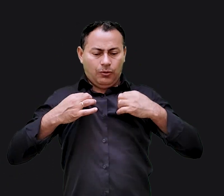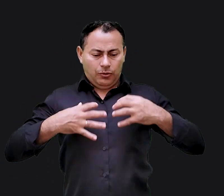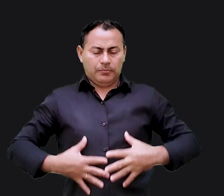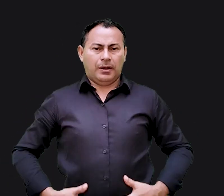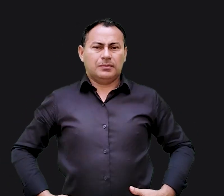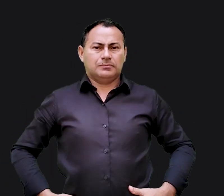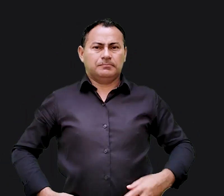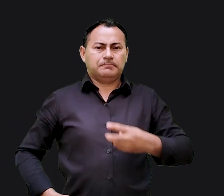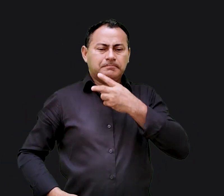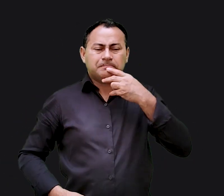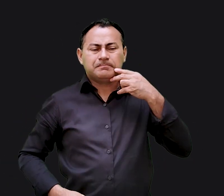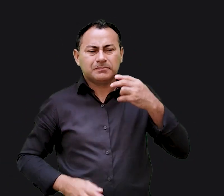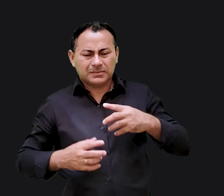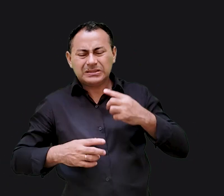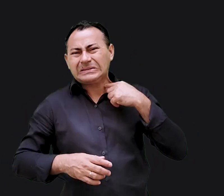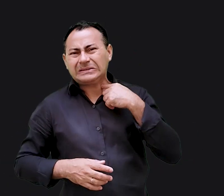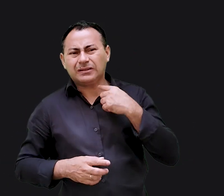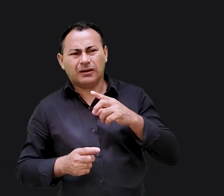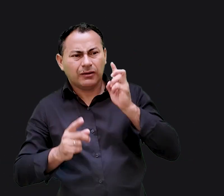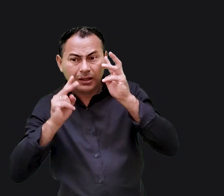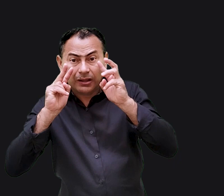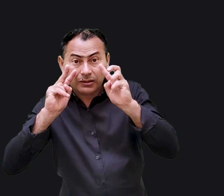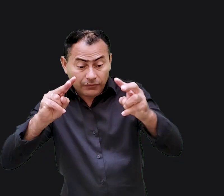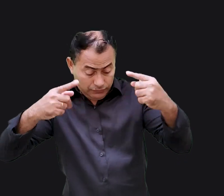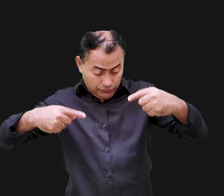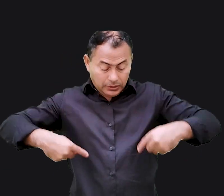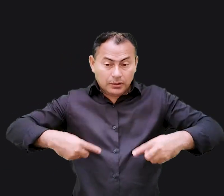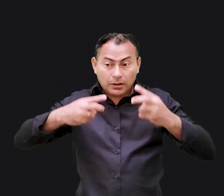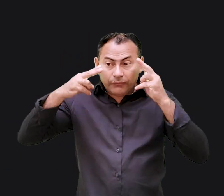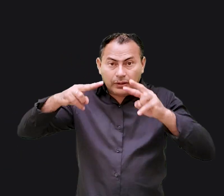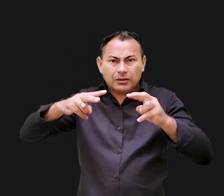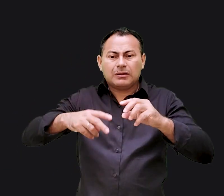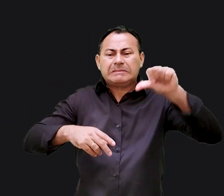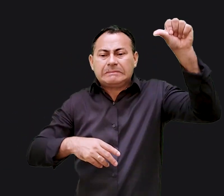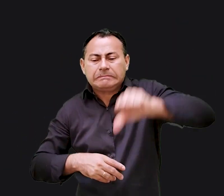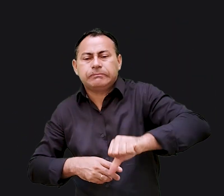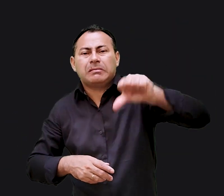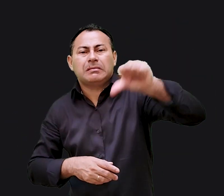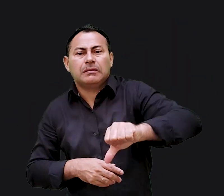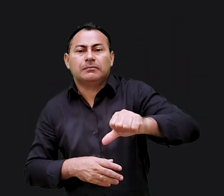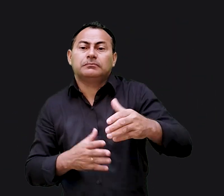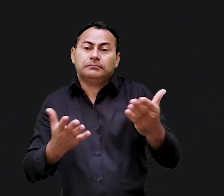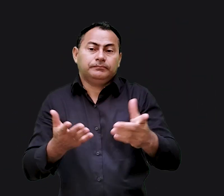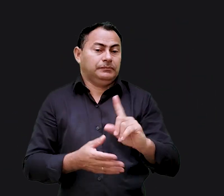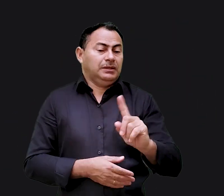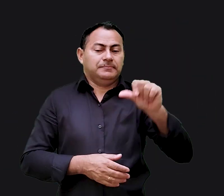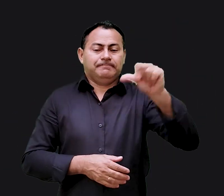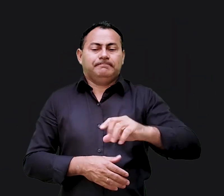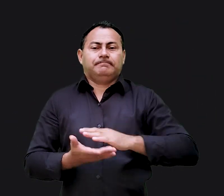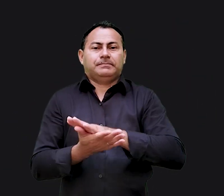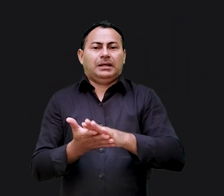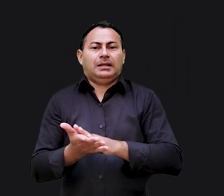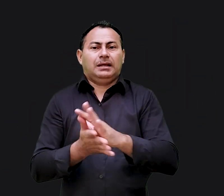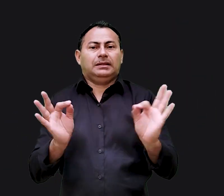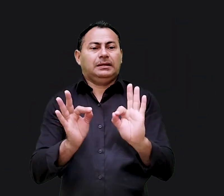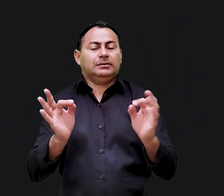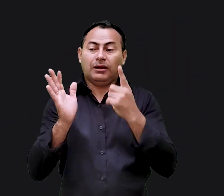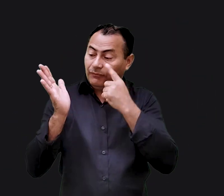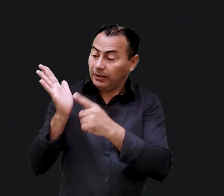pedaço de roupa íntima. Aí ele disse, Vocês estão vendo isso? Está podre. É, não presta mais para